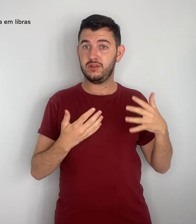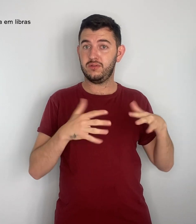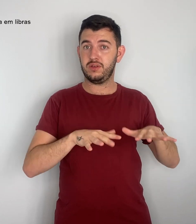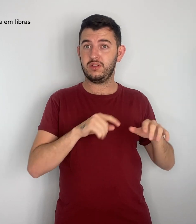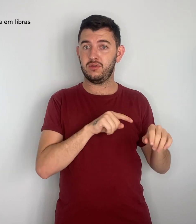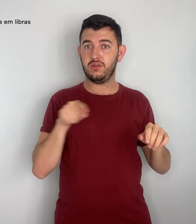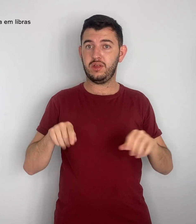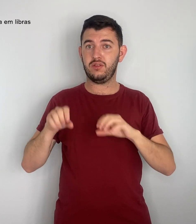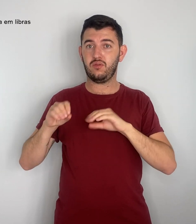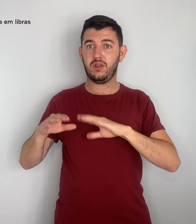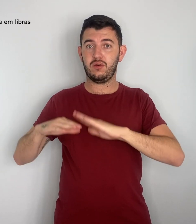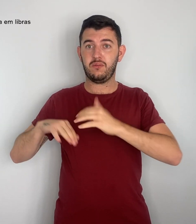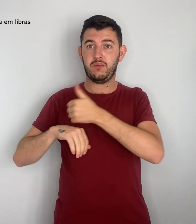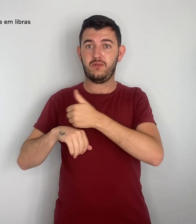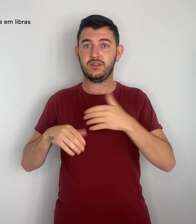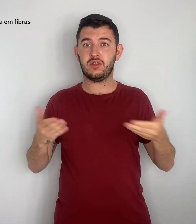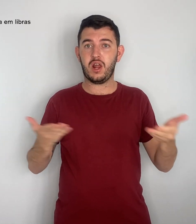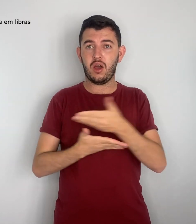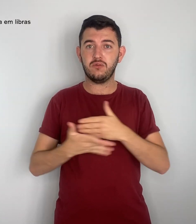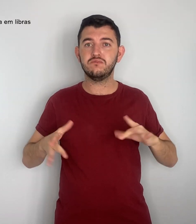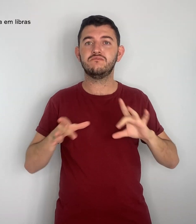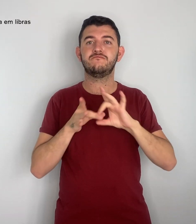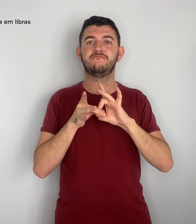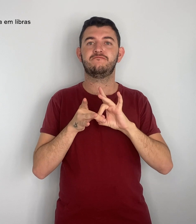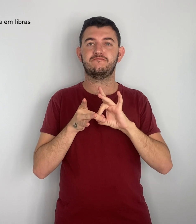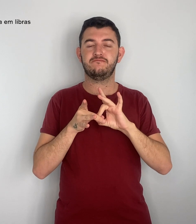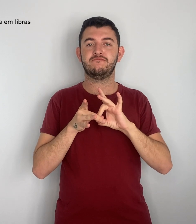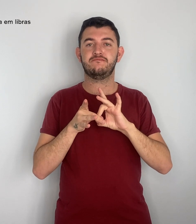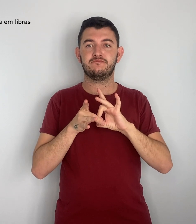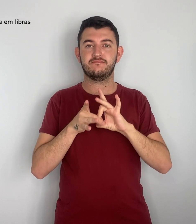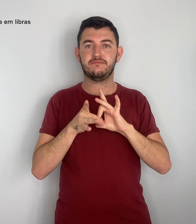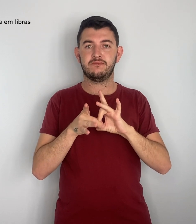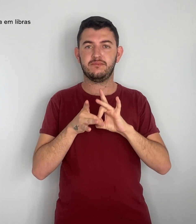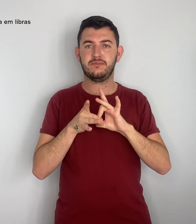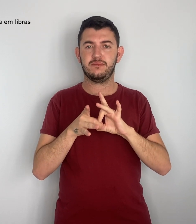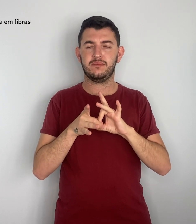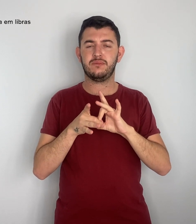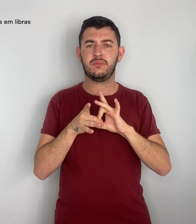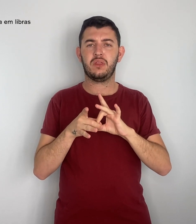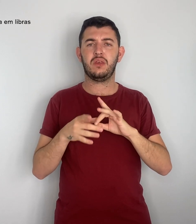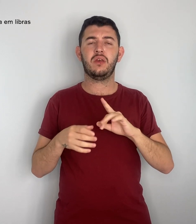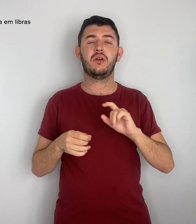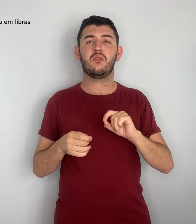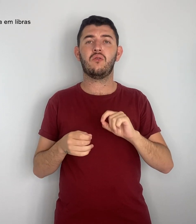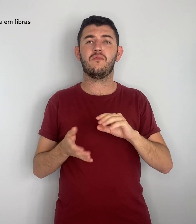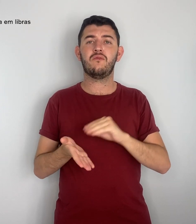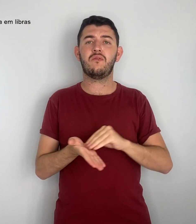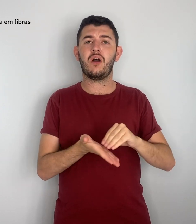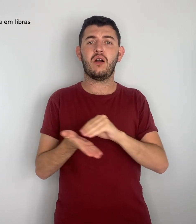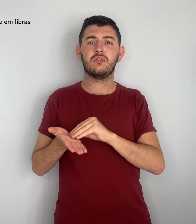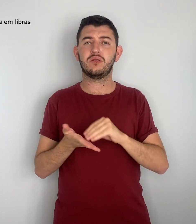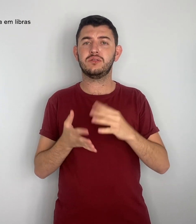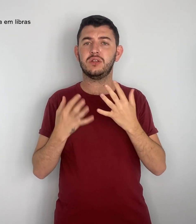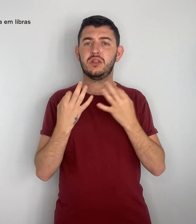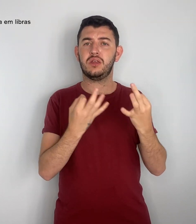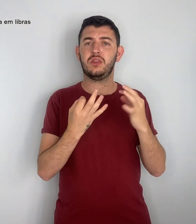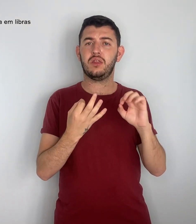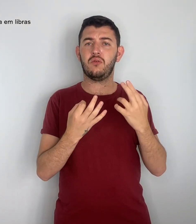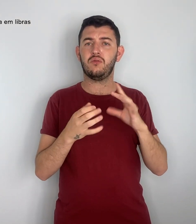profissional. Com insuficiente atenção e restrita disponibilização de recursos por